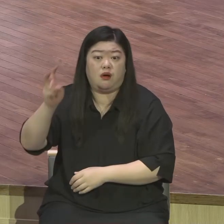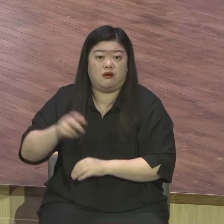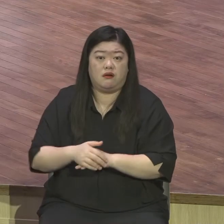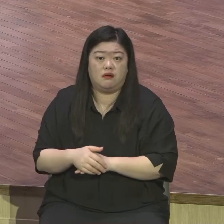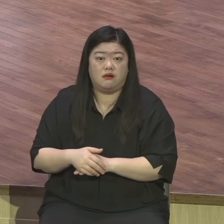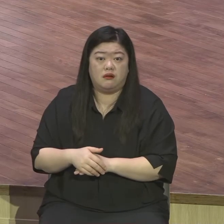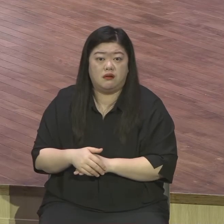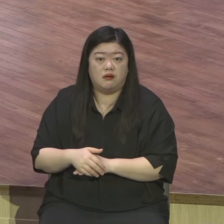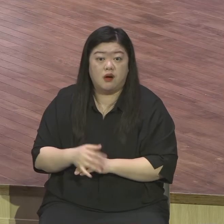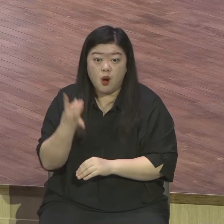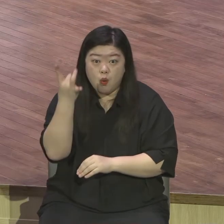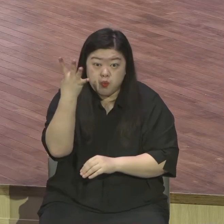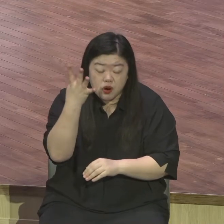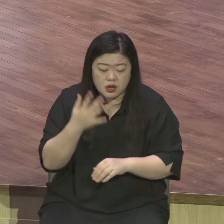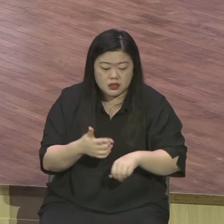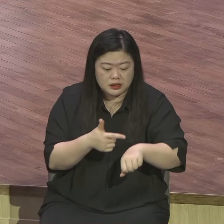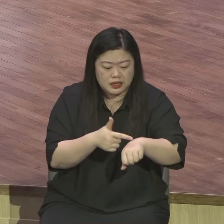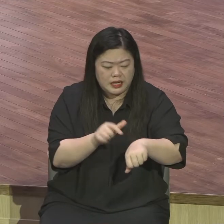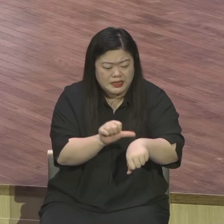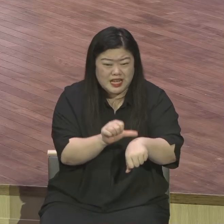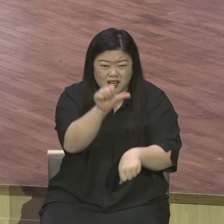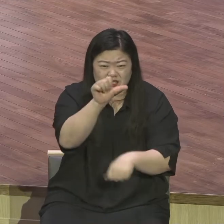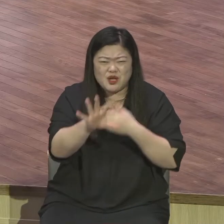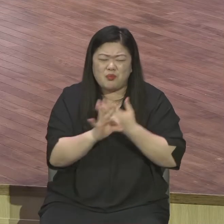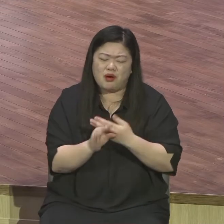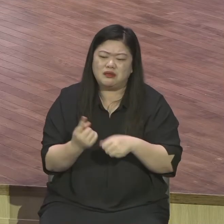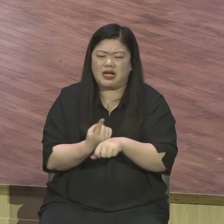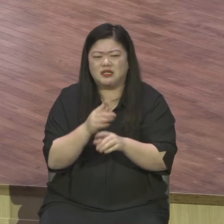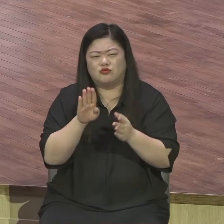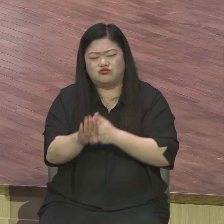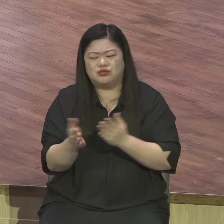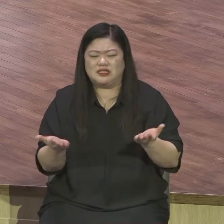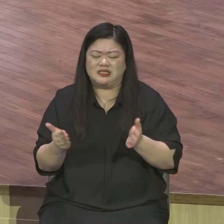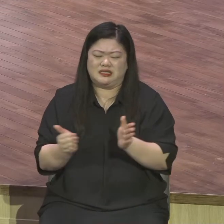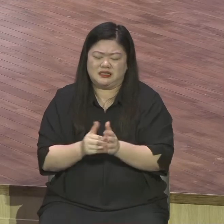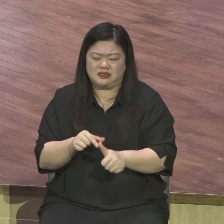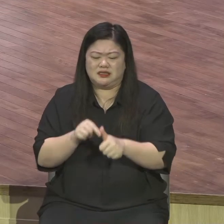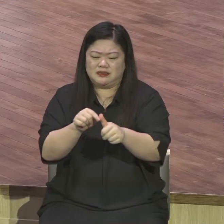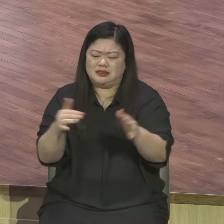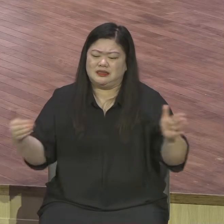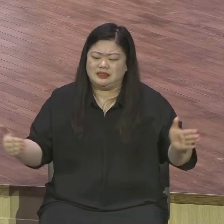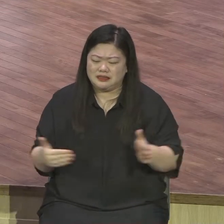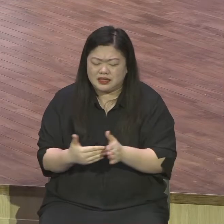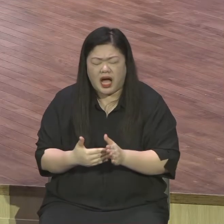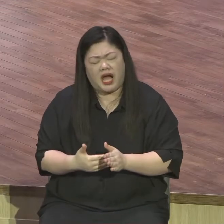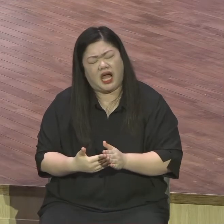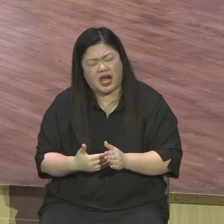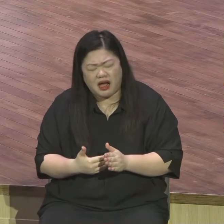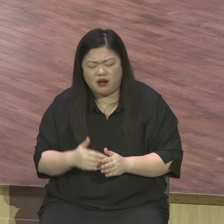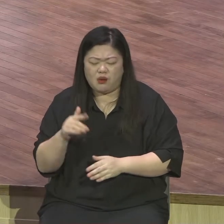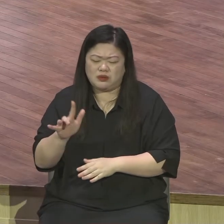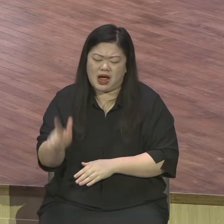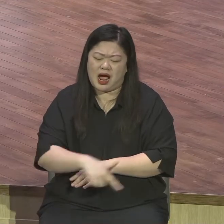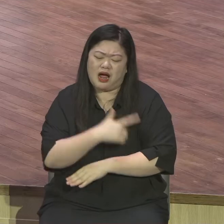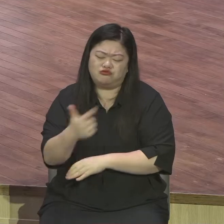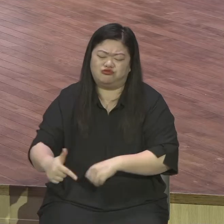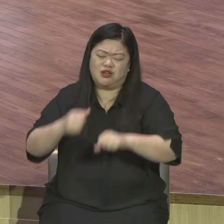직전에 와가지고 일당 지금 다 받았는데 얼마나 감사하고 그 분을 생각만 해도